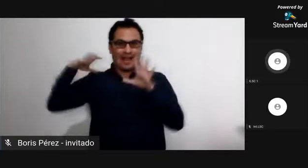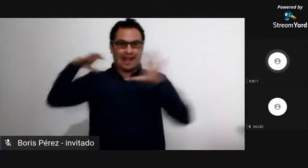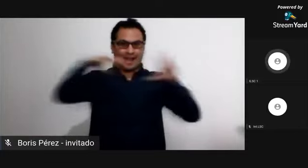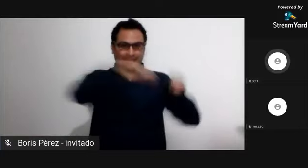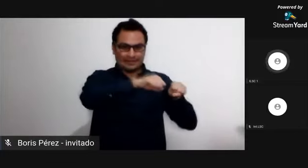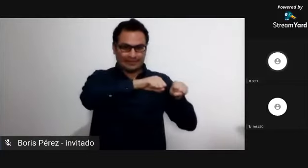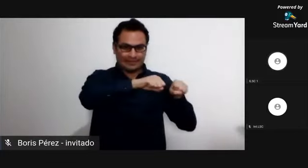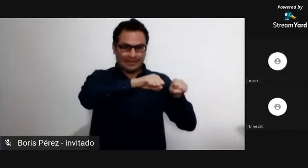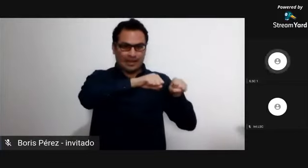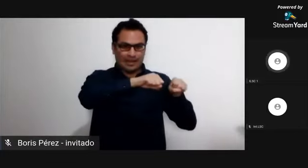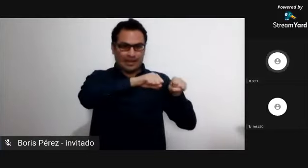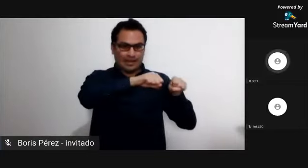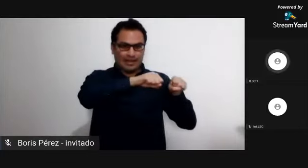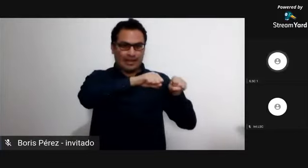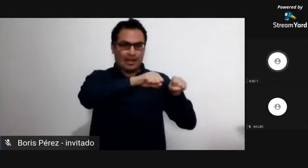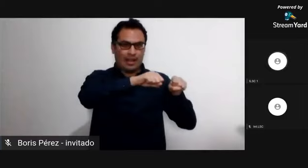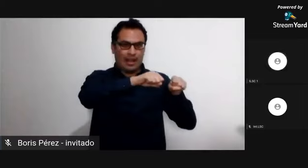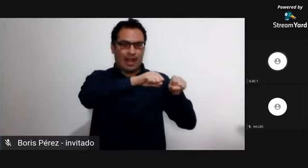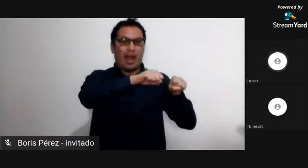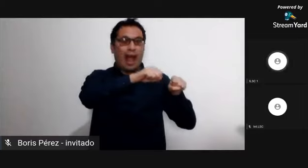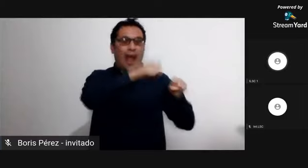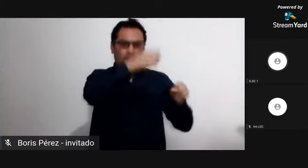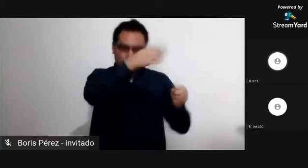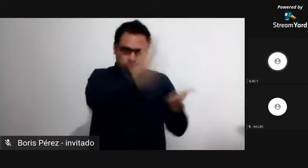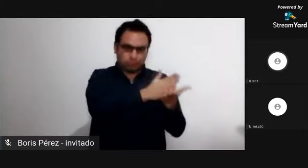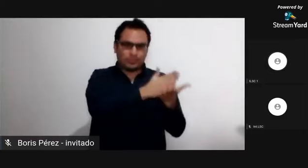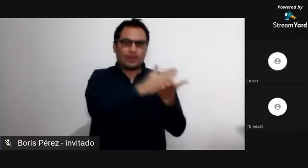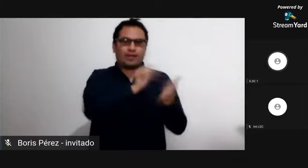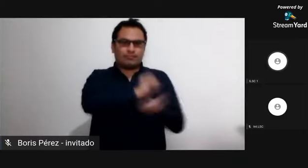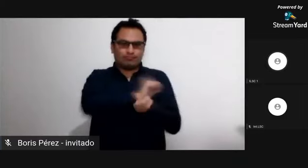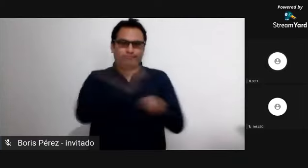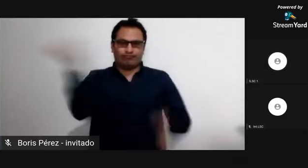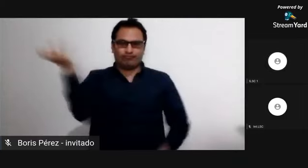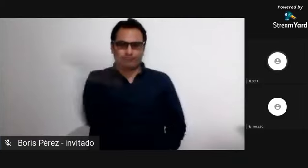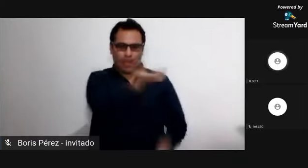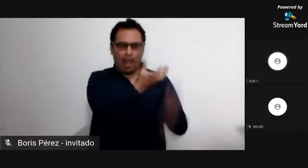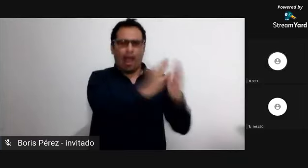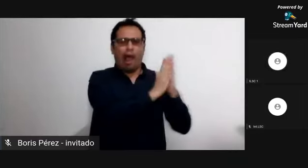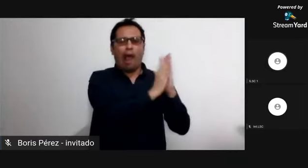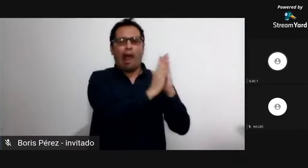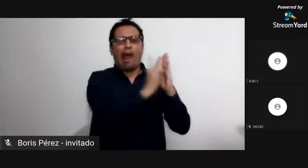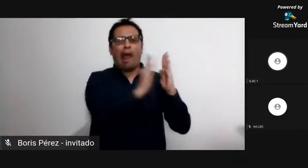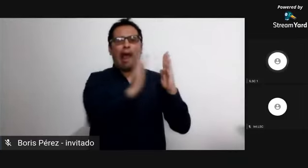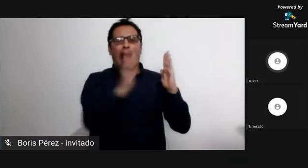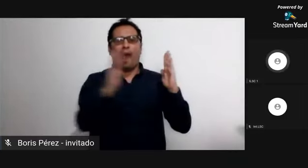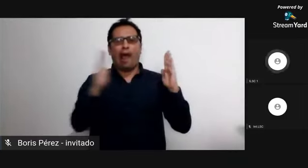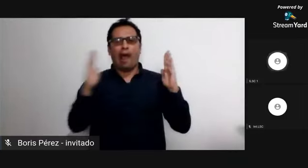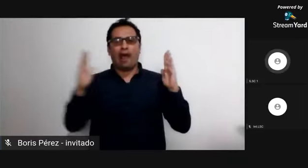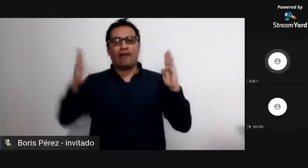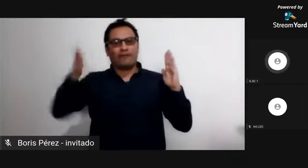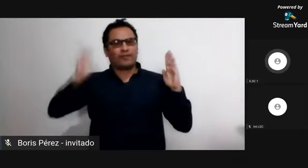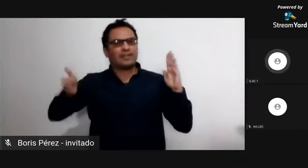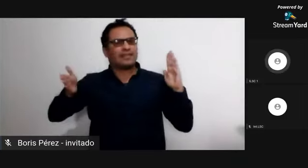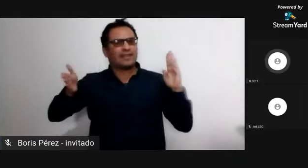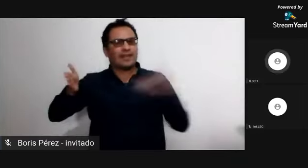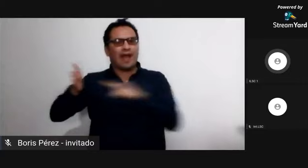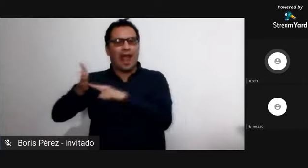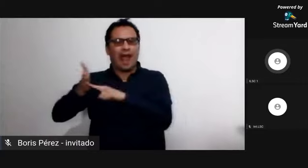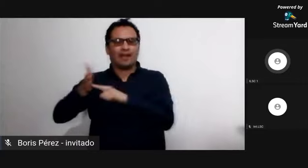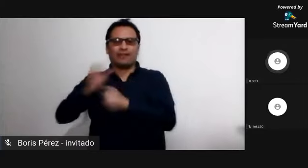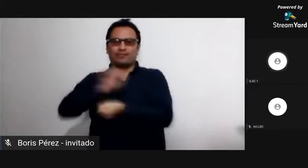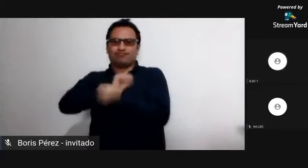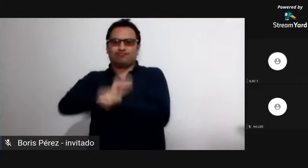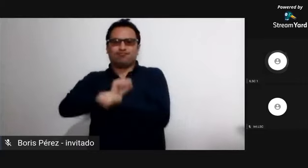vamos a hablar un poco sobre cómo inicia el tema de la esclavitud desde la